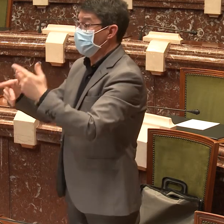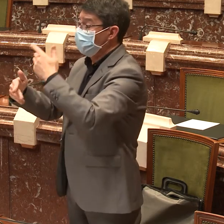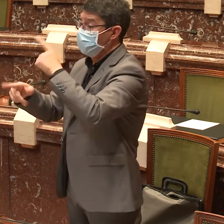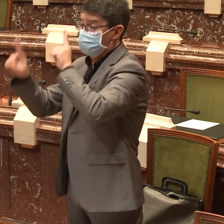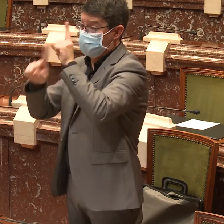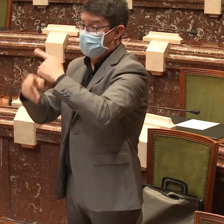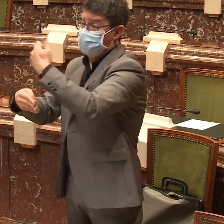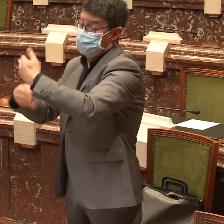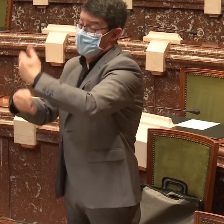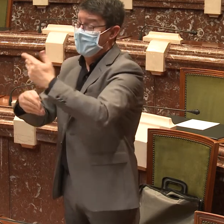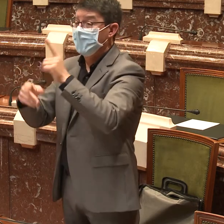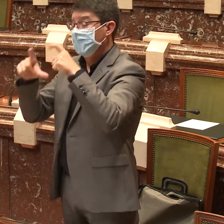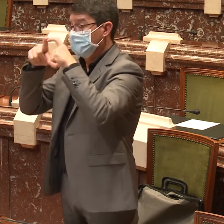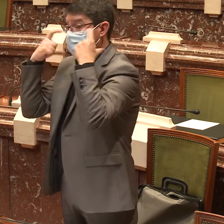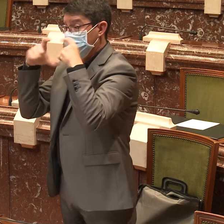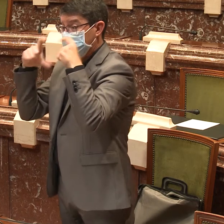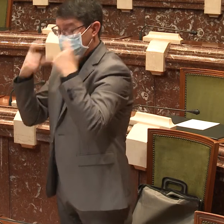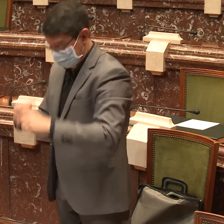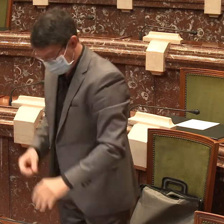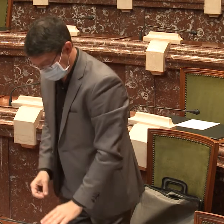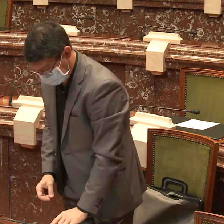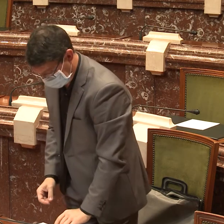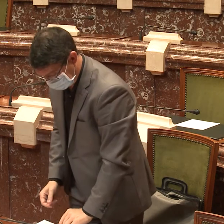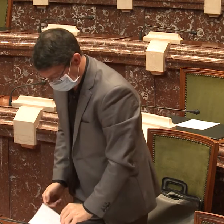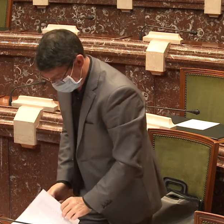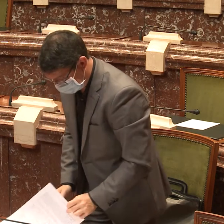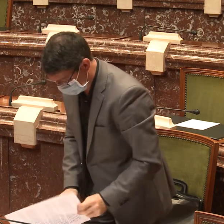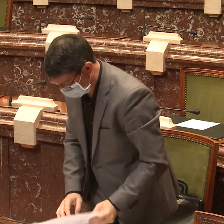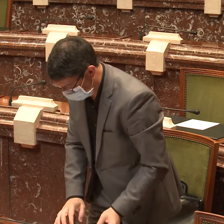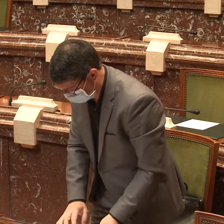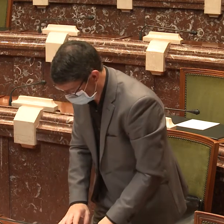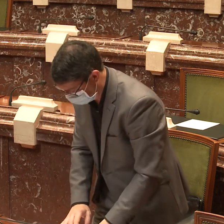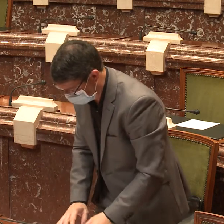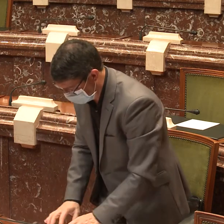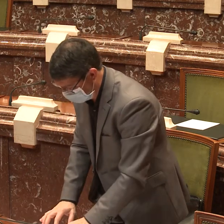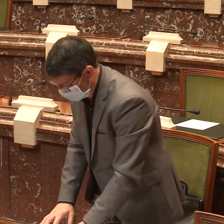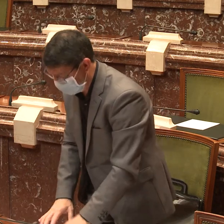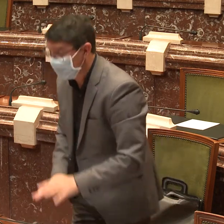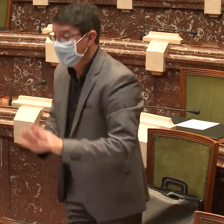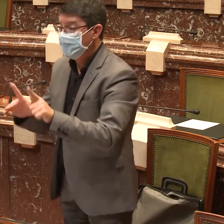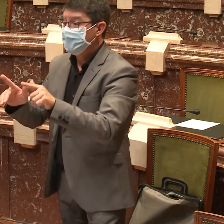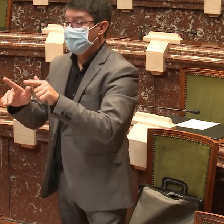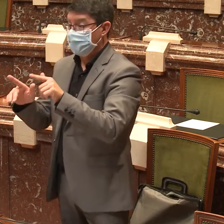para las personas sordas? ¿Dónde están los videointérpretes cuando nos ingresan y la mascarilla suma una barrera más para nosotros?